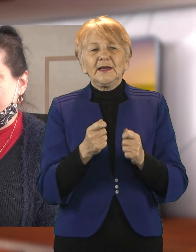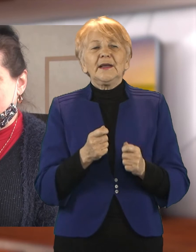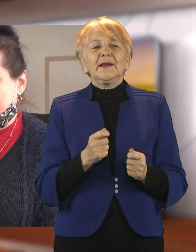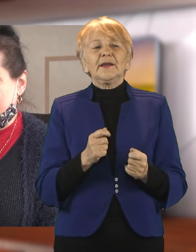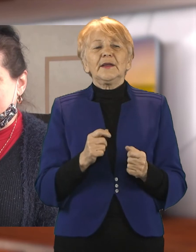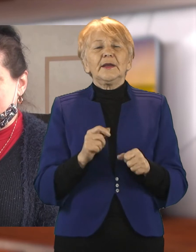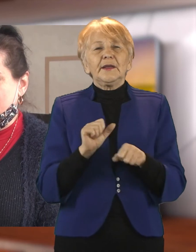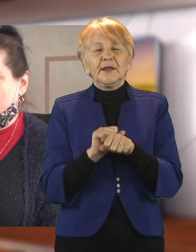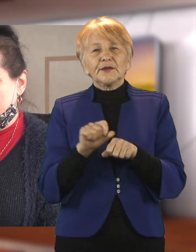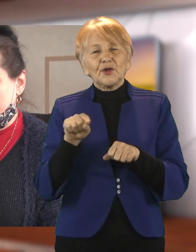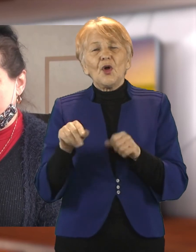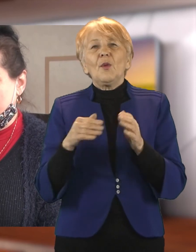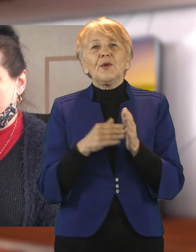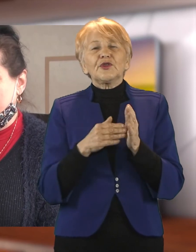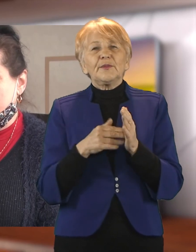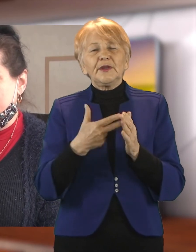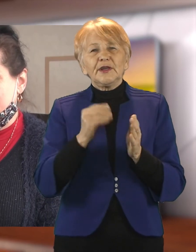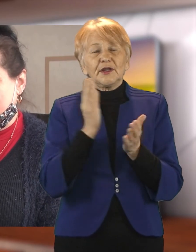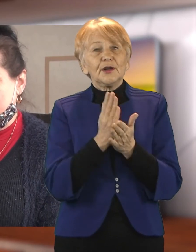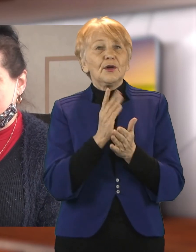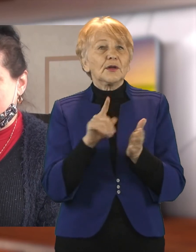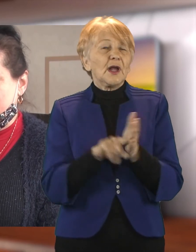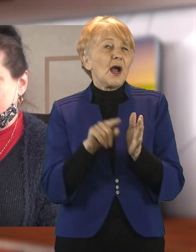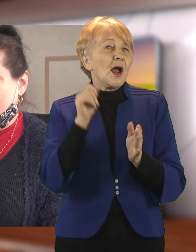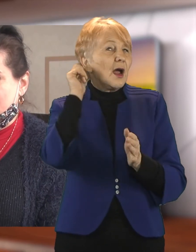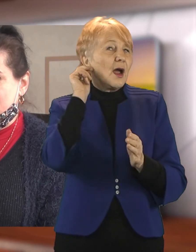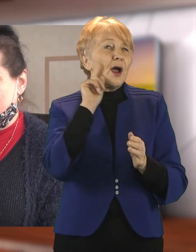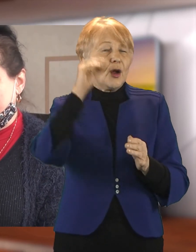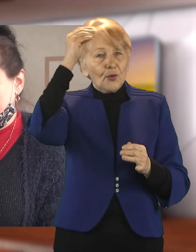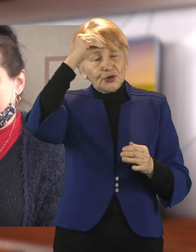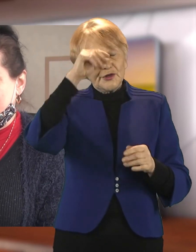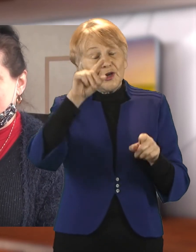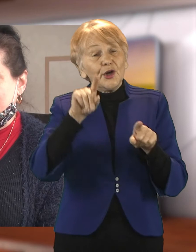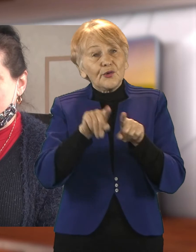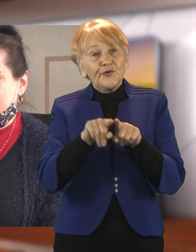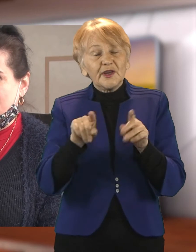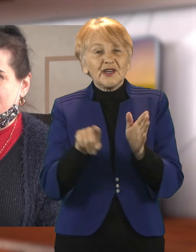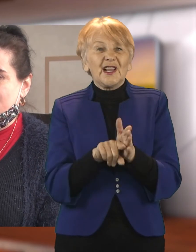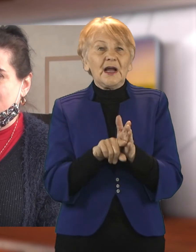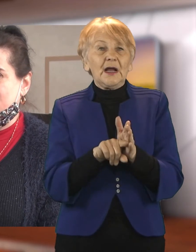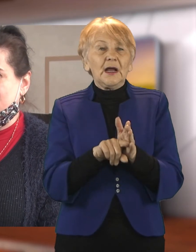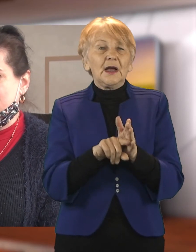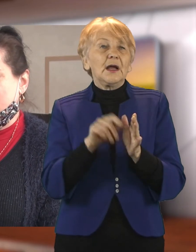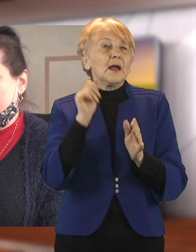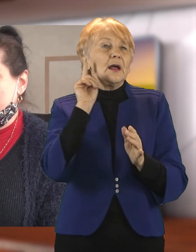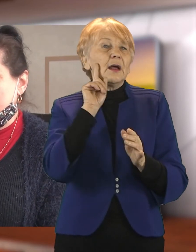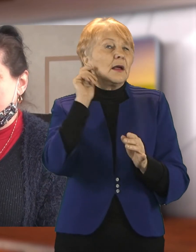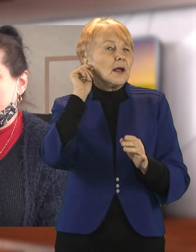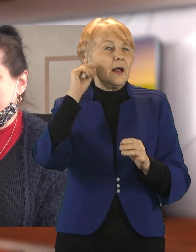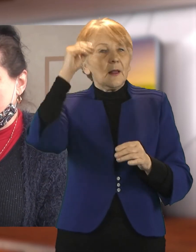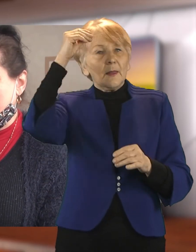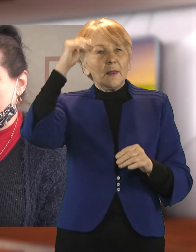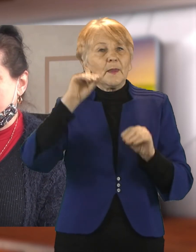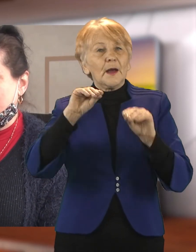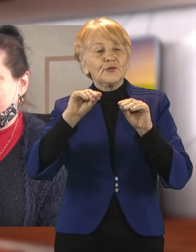że są nam potrzebne. Nie tylko uczniom, ale również nauczycielom. Szczególnie teraz podczas nauki zdalnej, no ale też